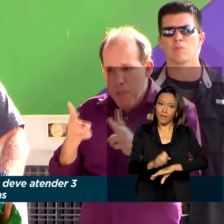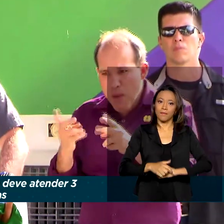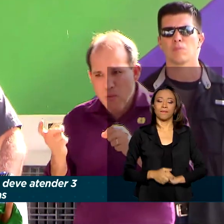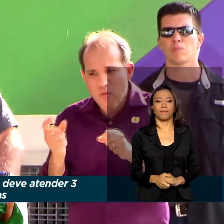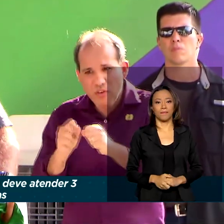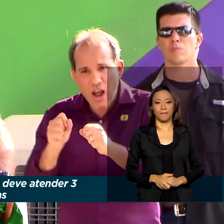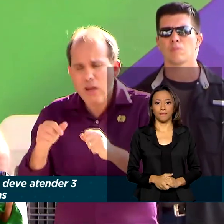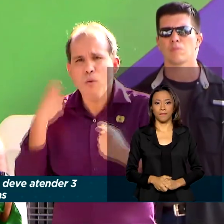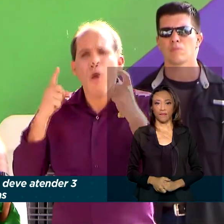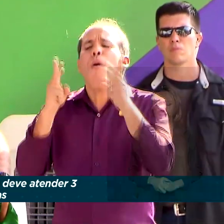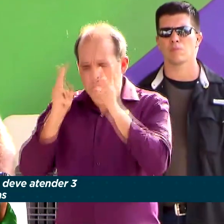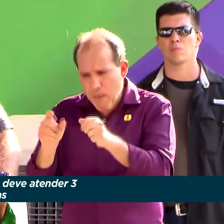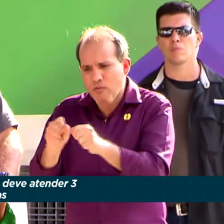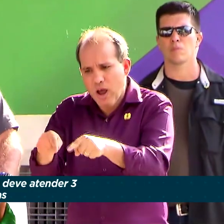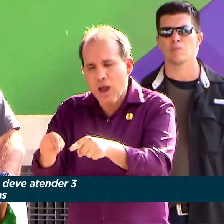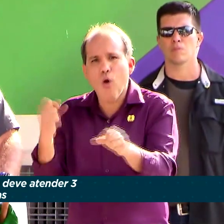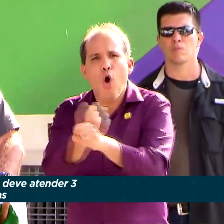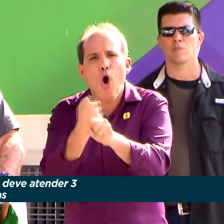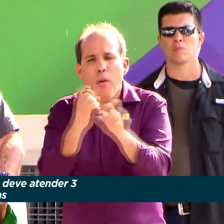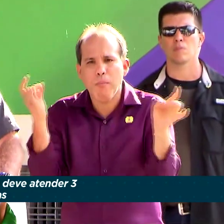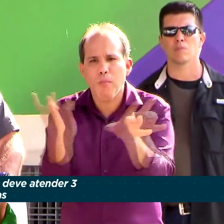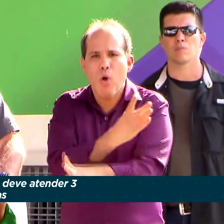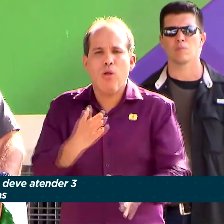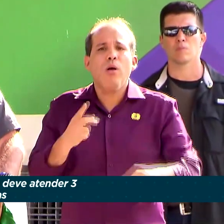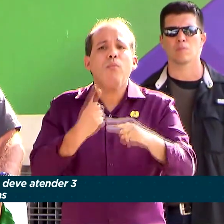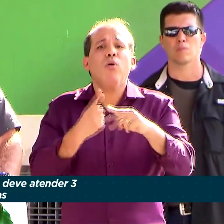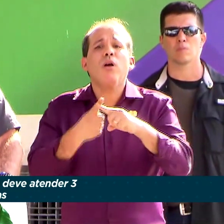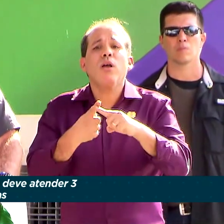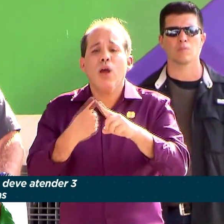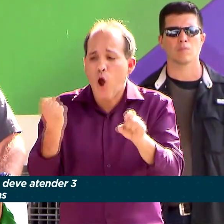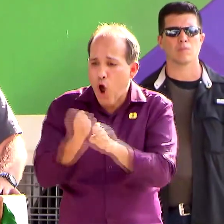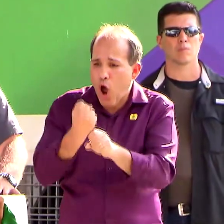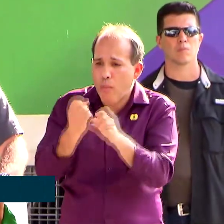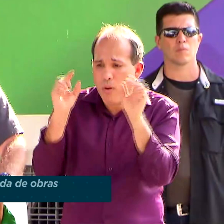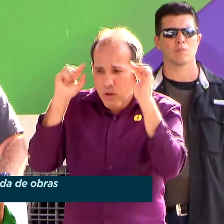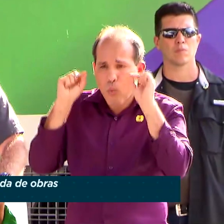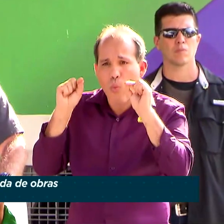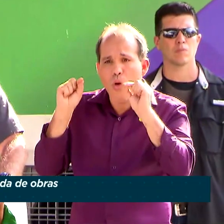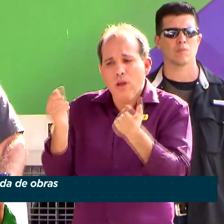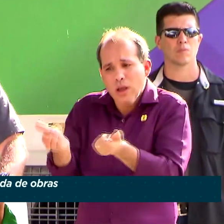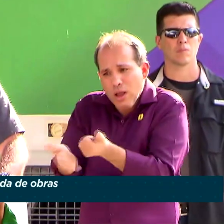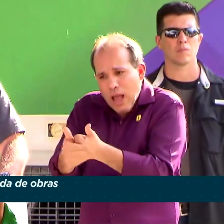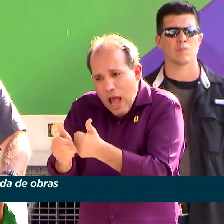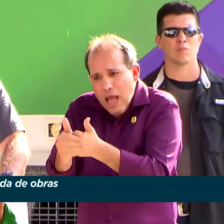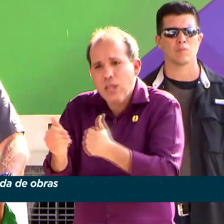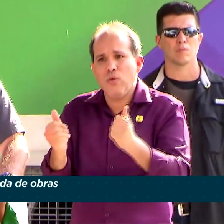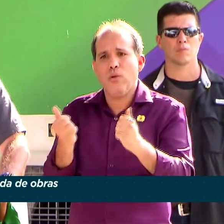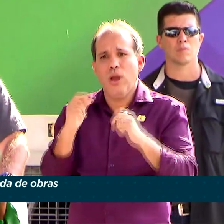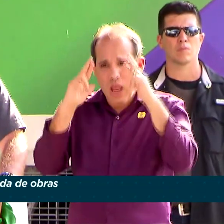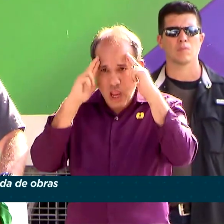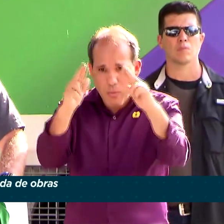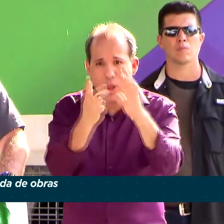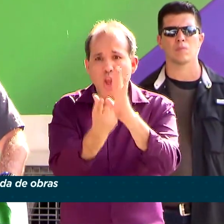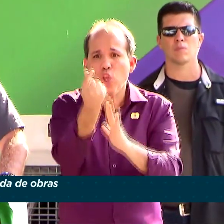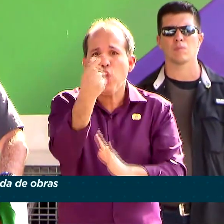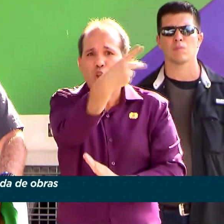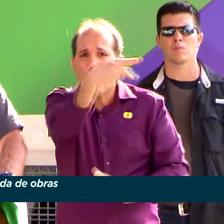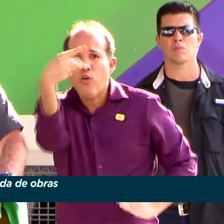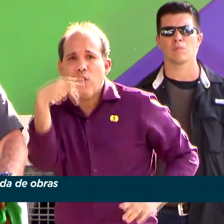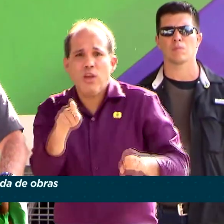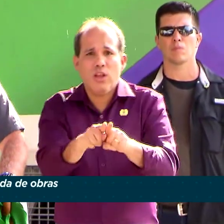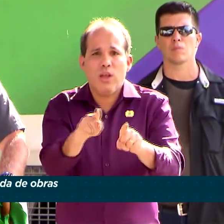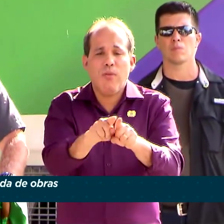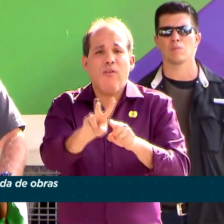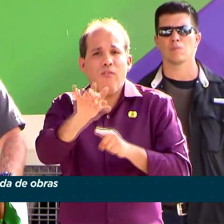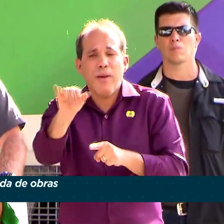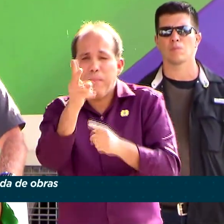estamos concluindo obras, obras que bem demonstram o carinho e o respeito que temos com o dinheiro de vocês. E queremos, através